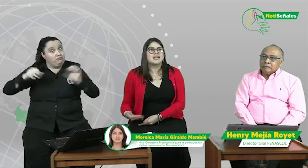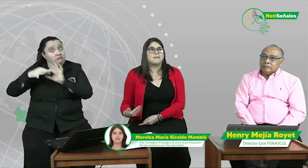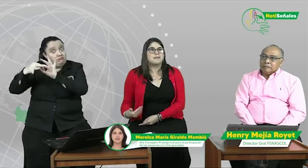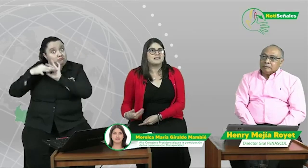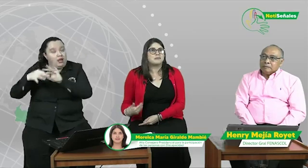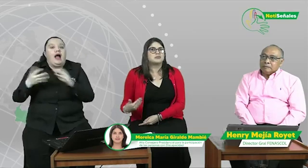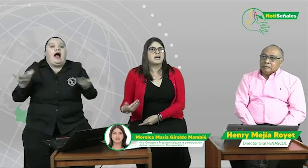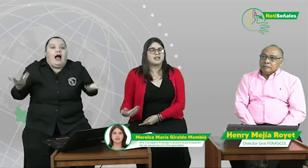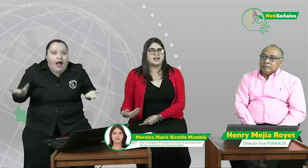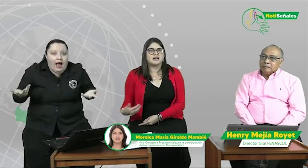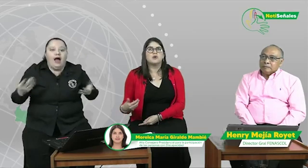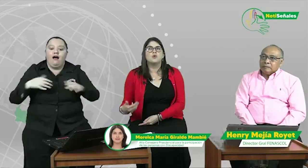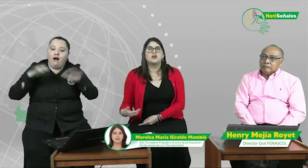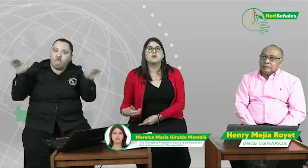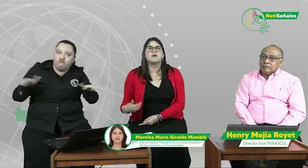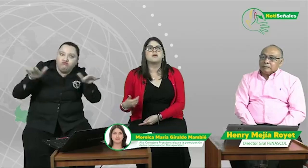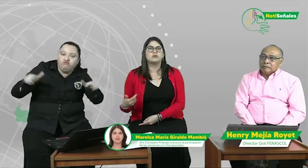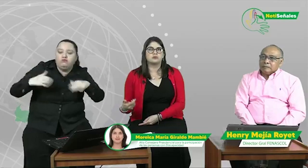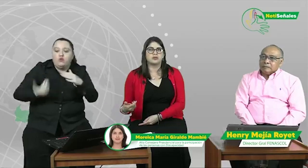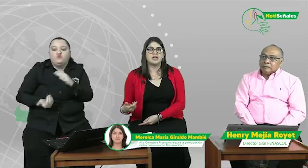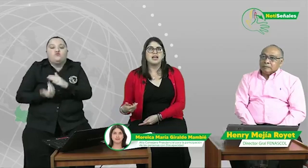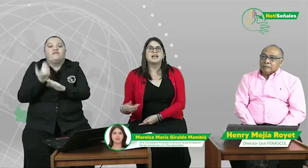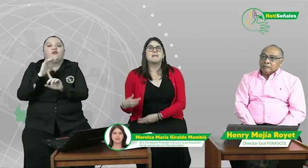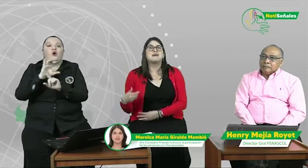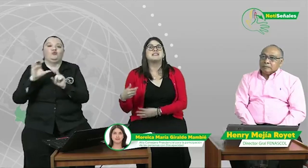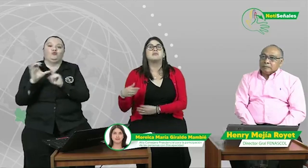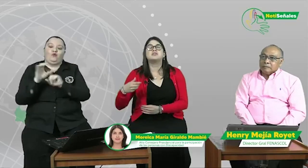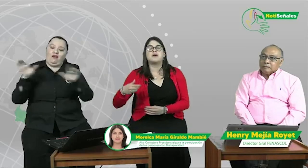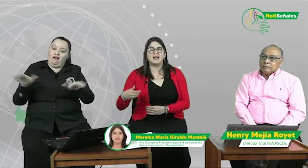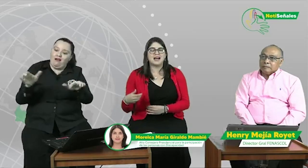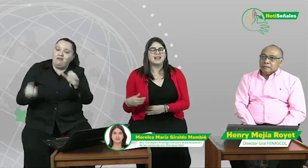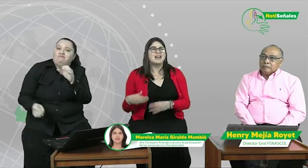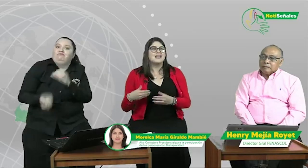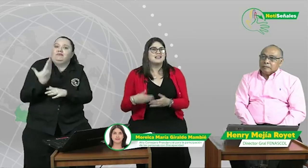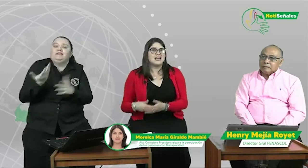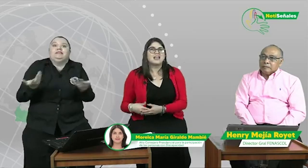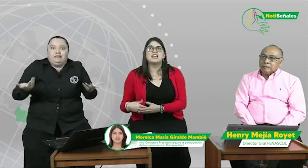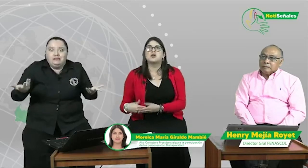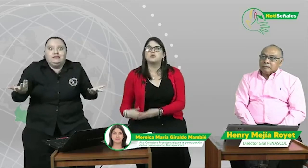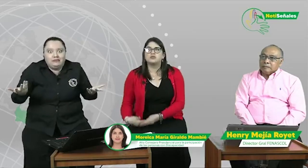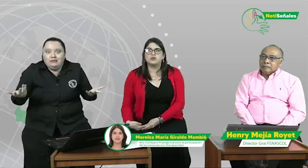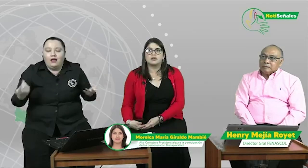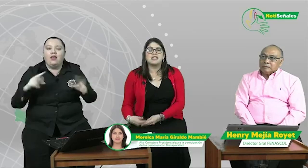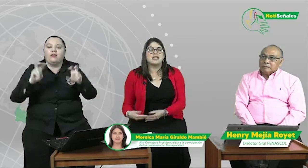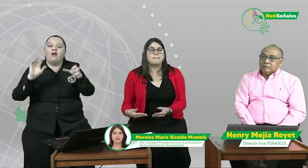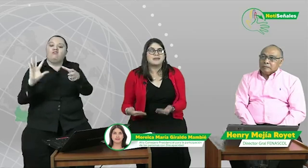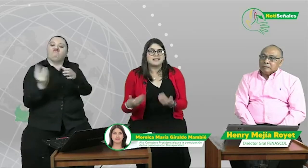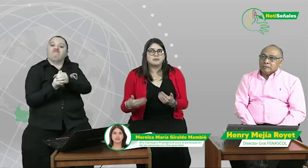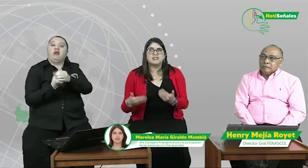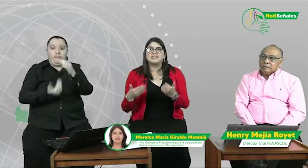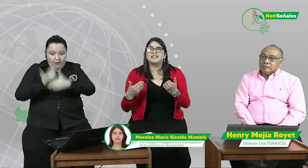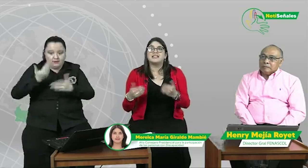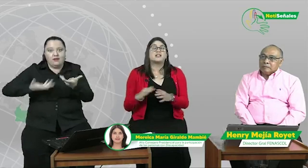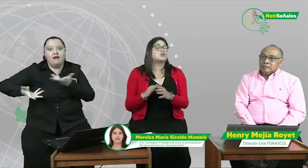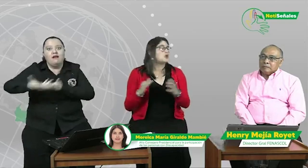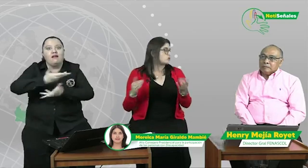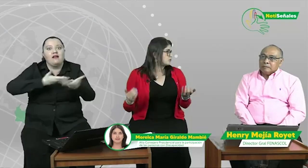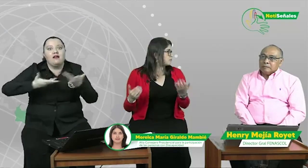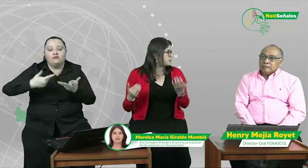empecemos a generar una nueva cultura, que empecemos a hablar de inclusión y que empecemos a entender todos, ¿por qué?